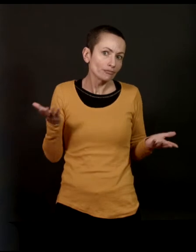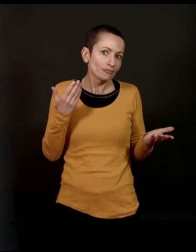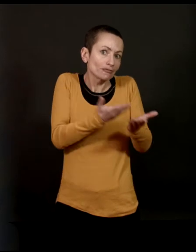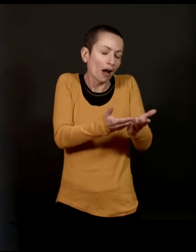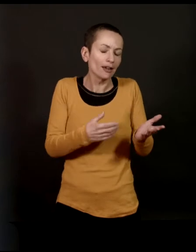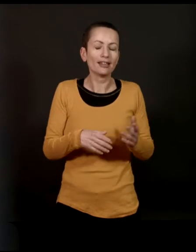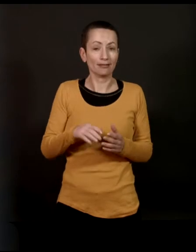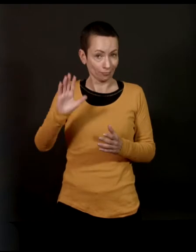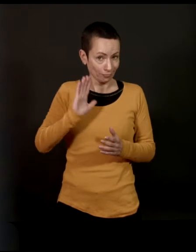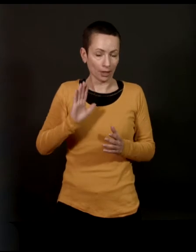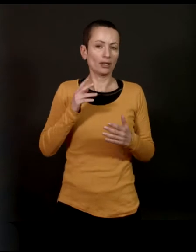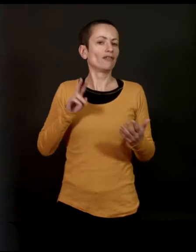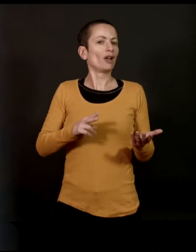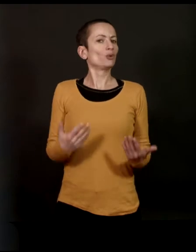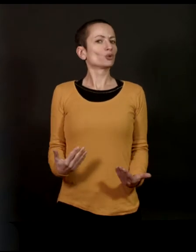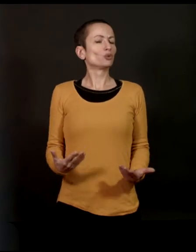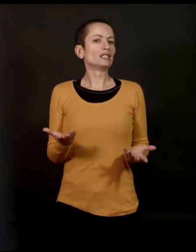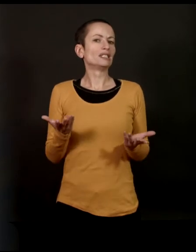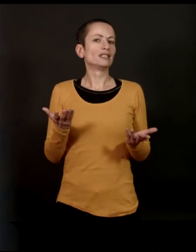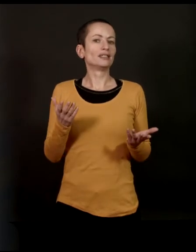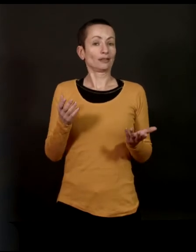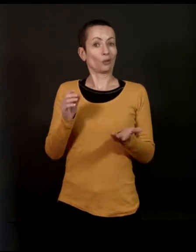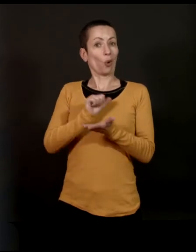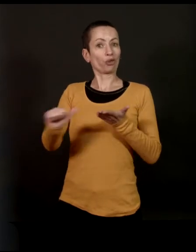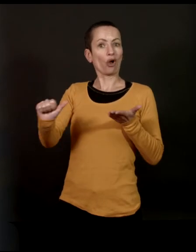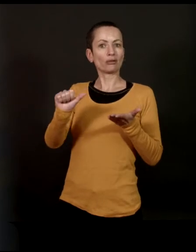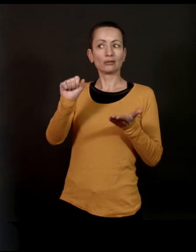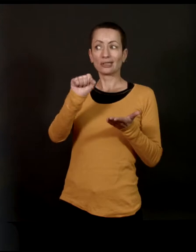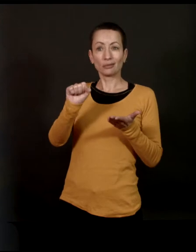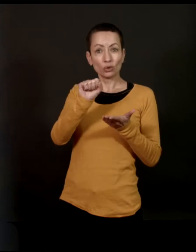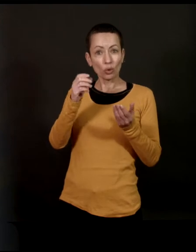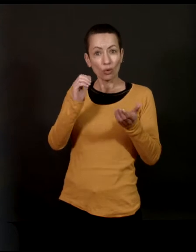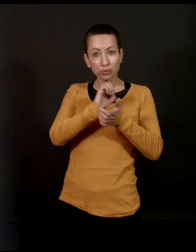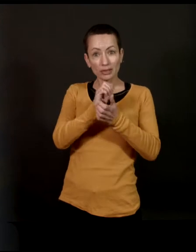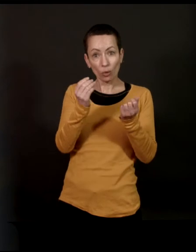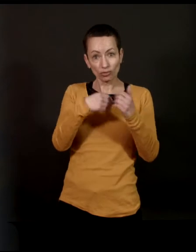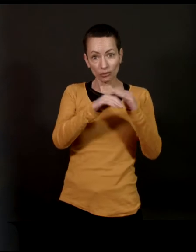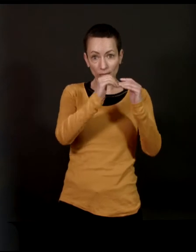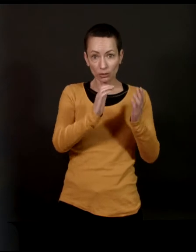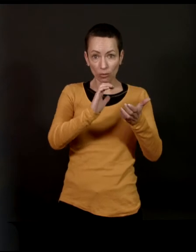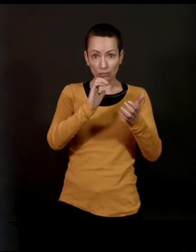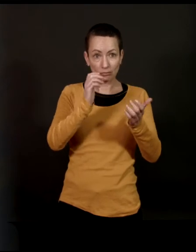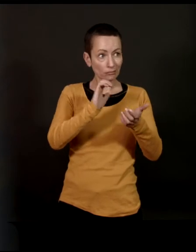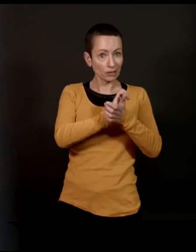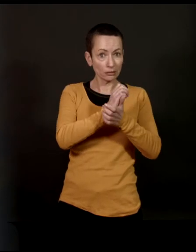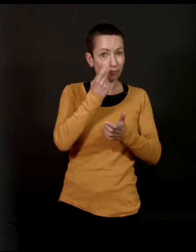Et c'est vrai qu'aujourd'hui, Simonon publie en pléiade, je pense que ça ne serait venu à l'idée de personne